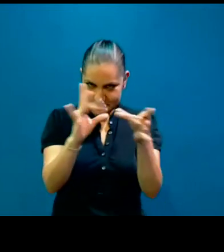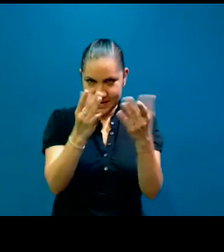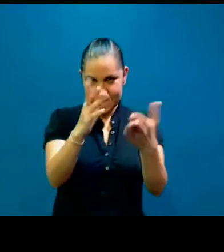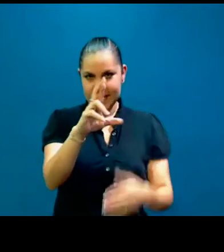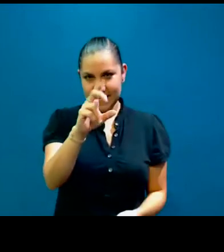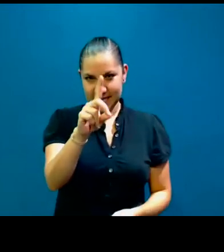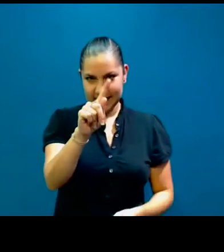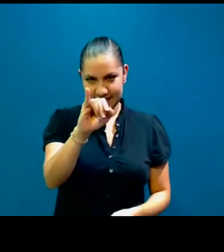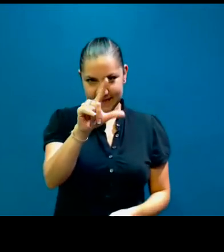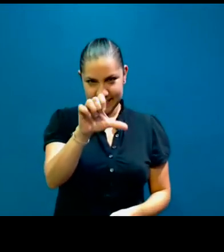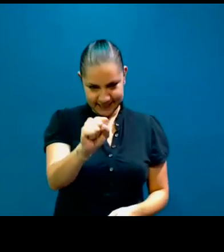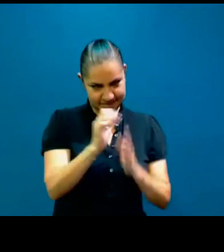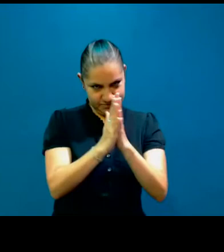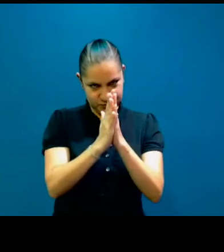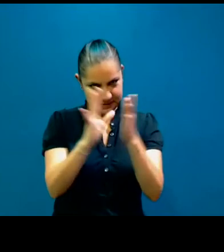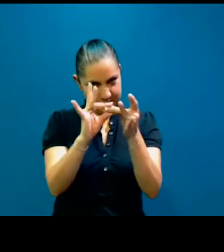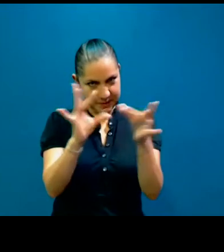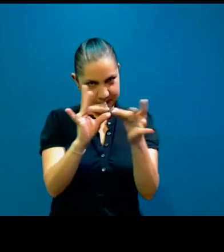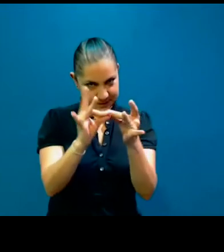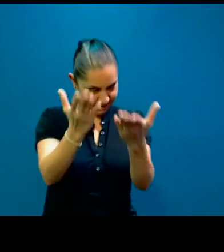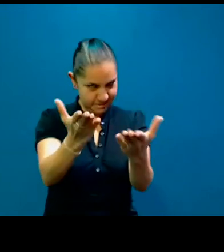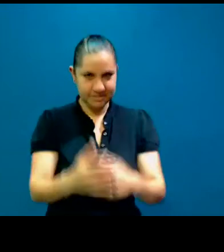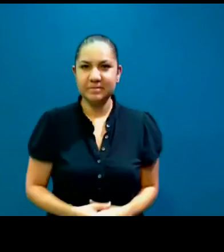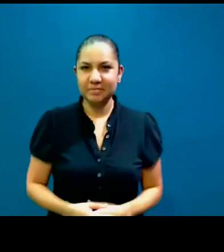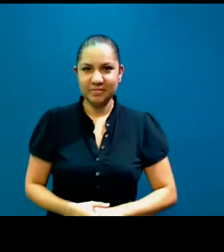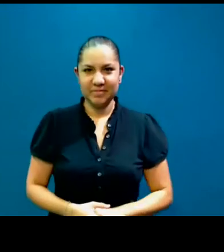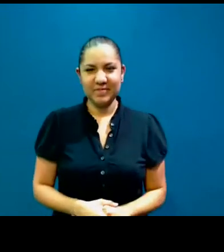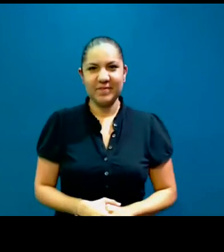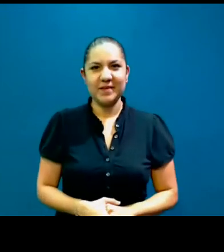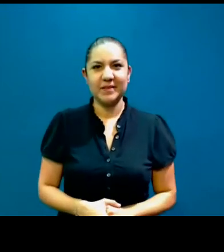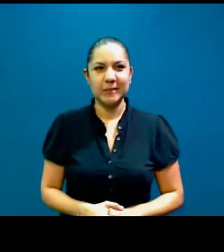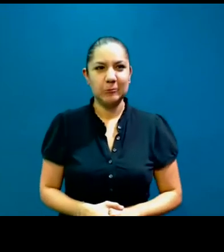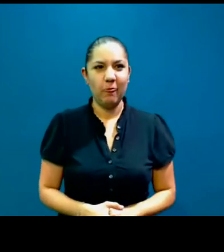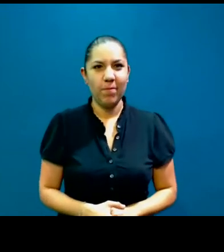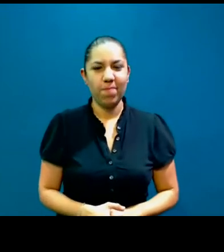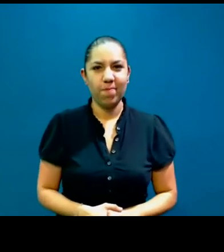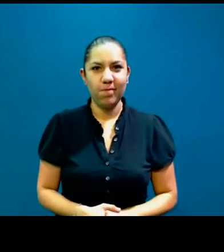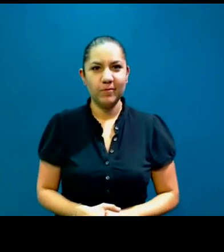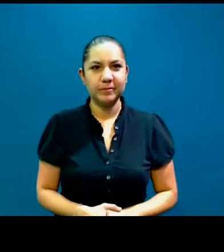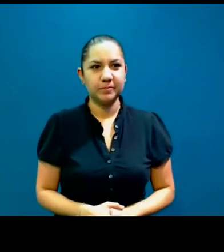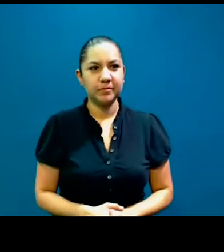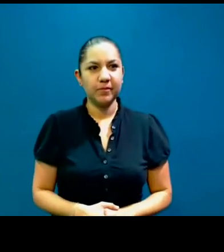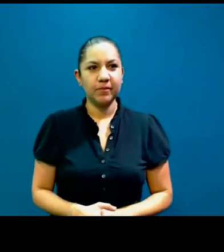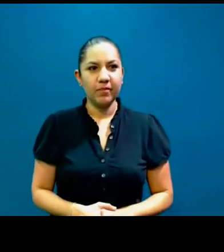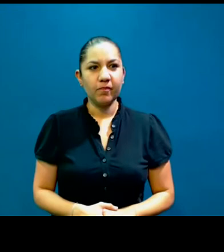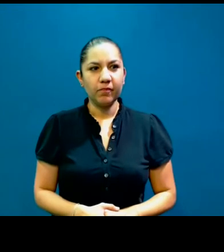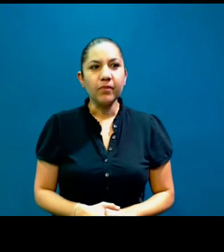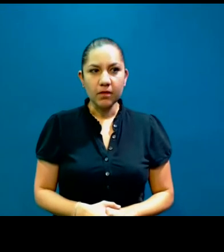Erick va a hacer señas, y yo lo vuelvo. Perdón. Perdón, perdón. Entonces quito a Erick,